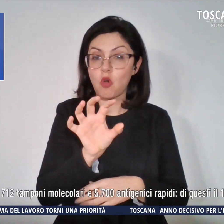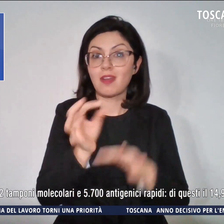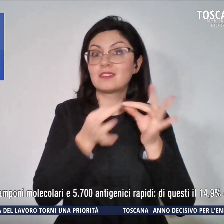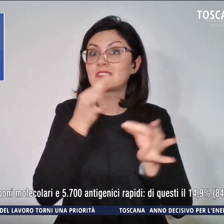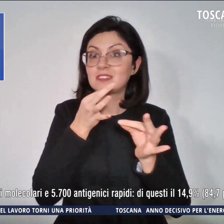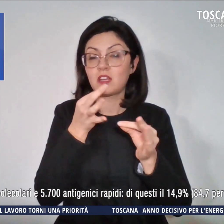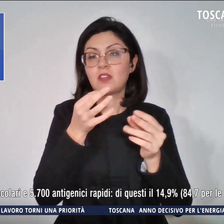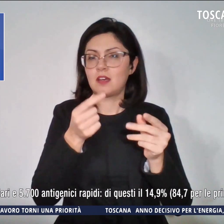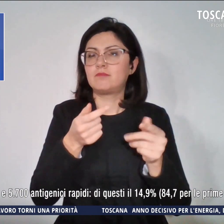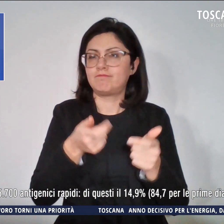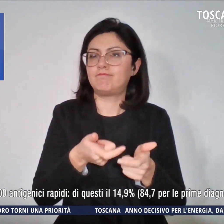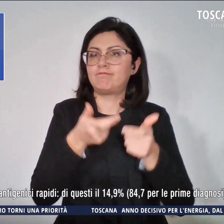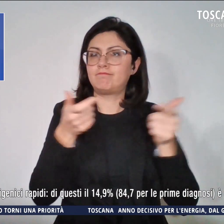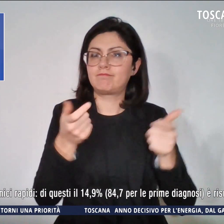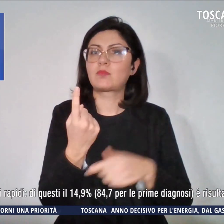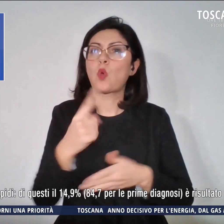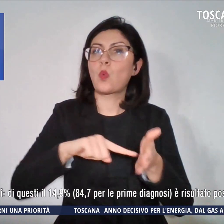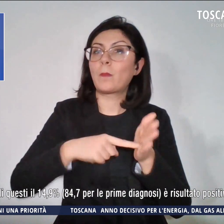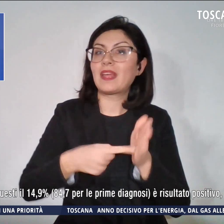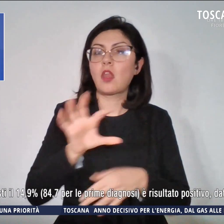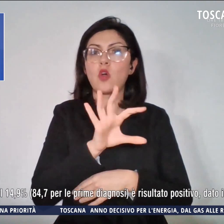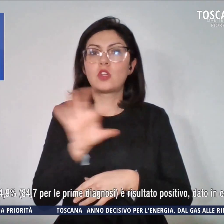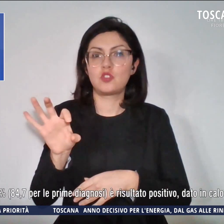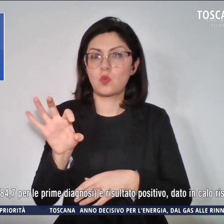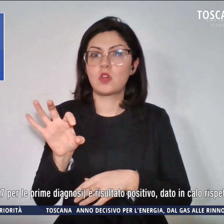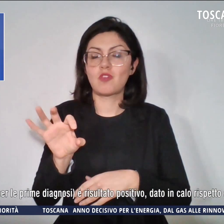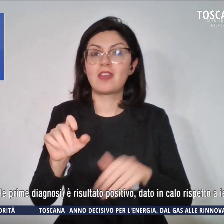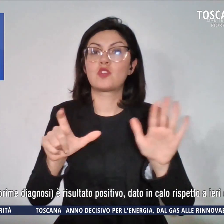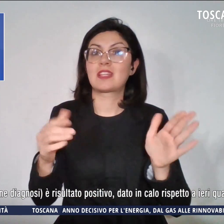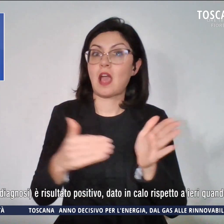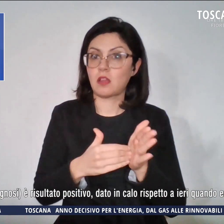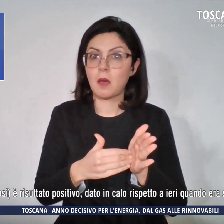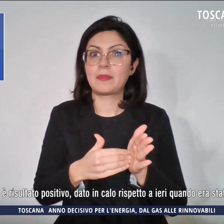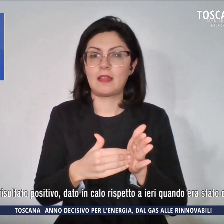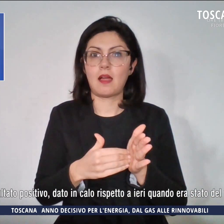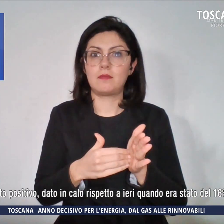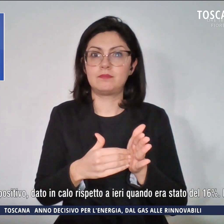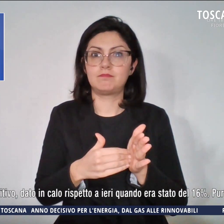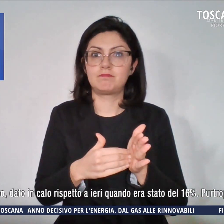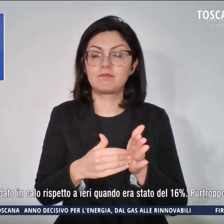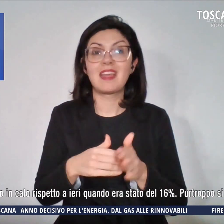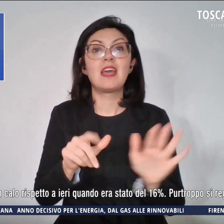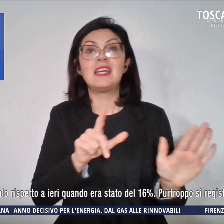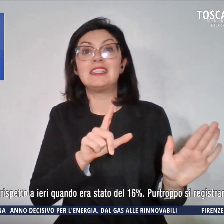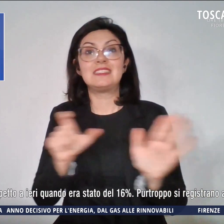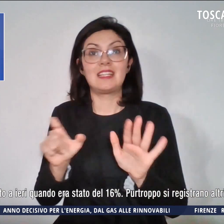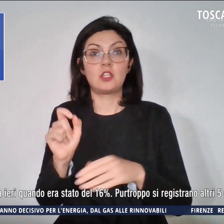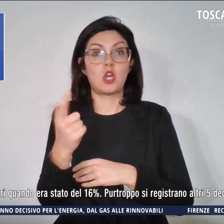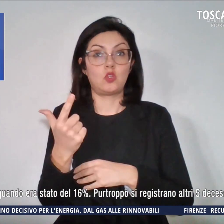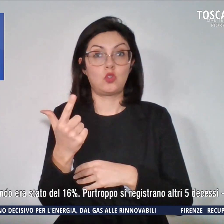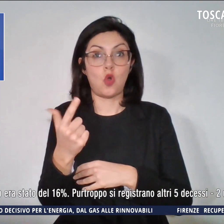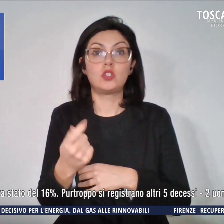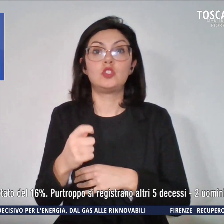oltre 1.570.000. Effettuati 712 tamponi